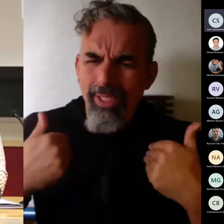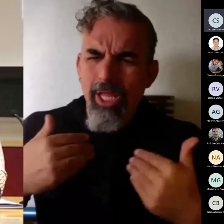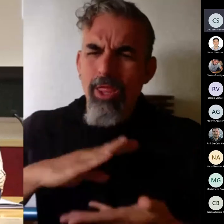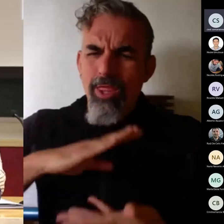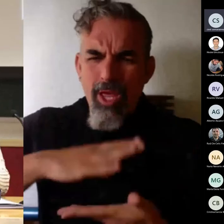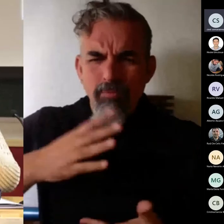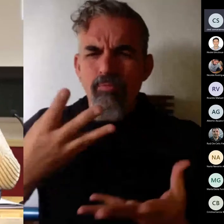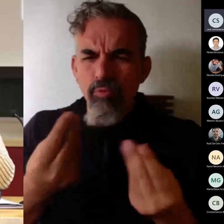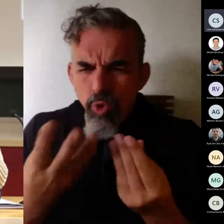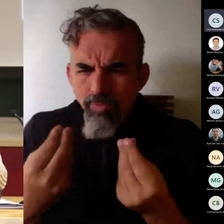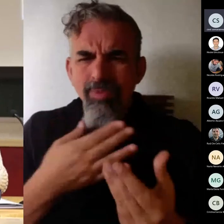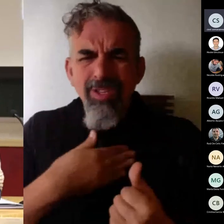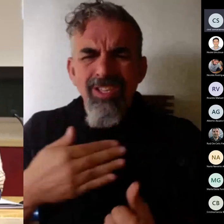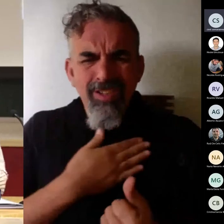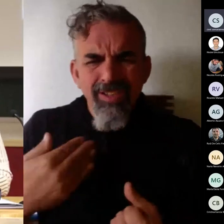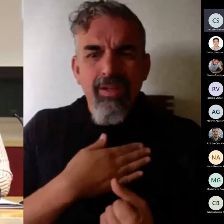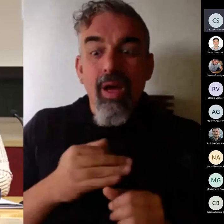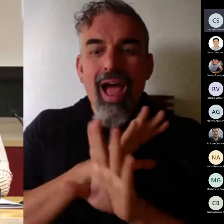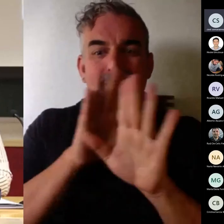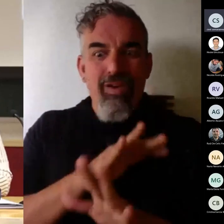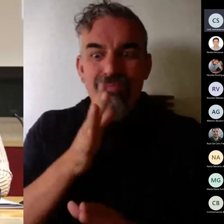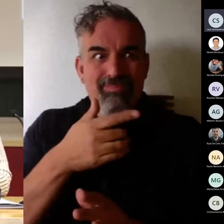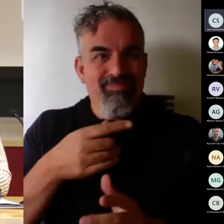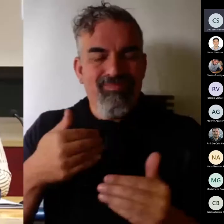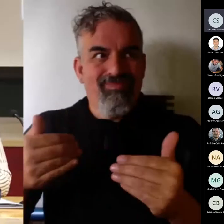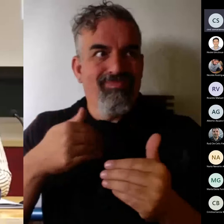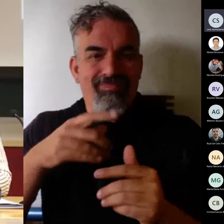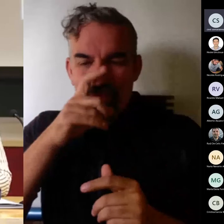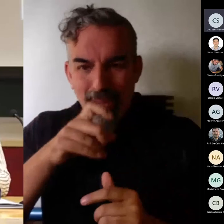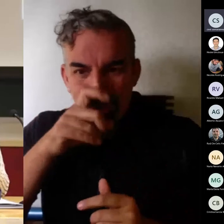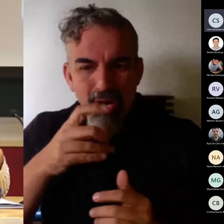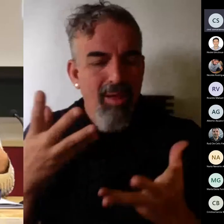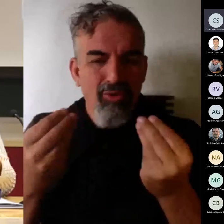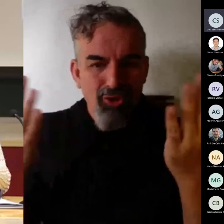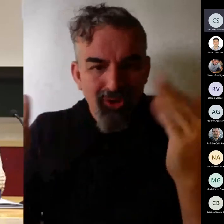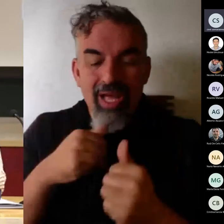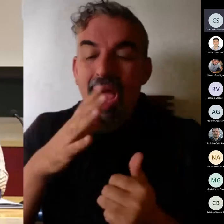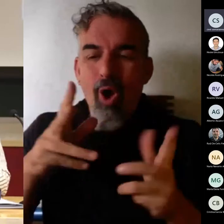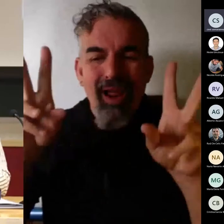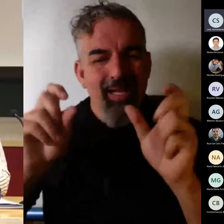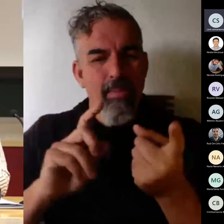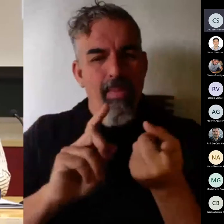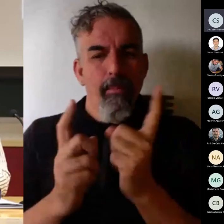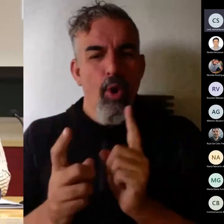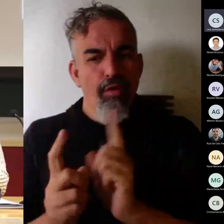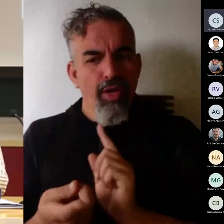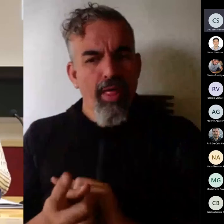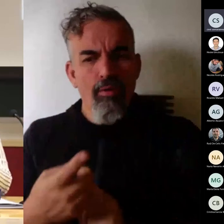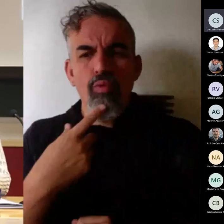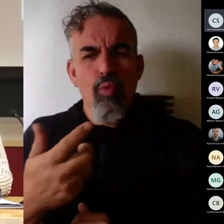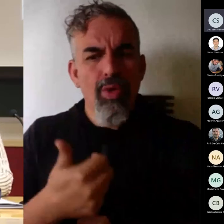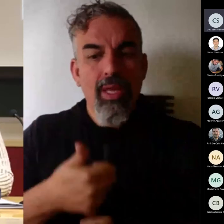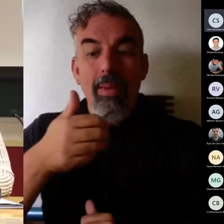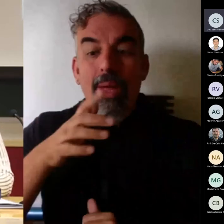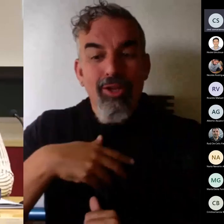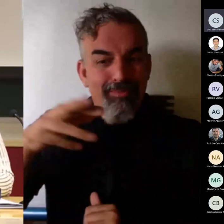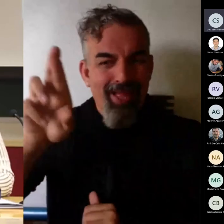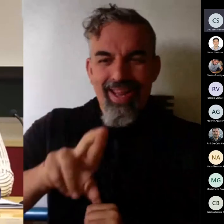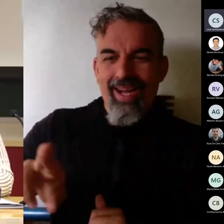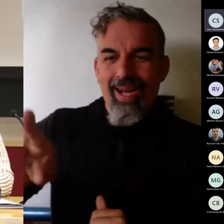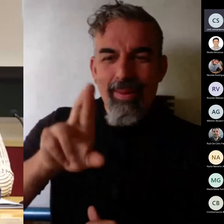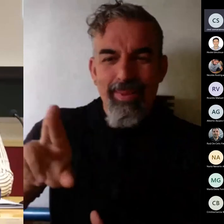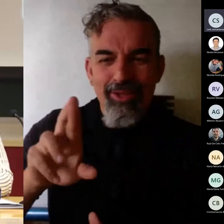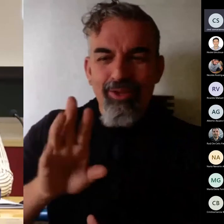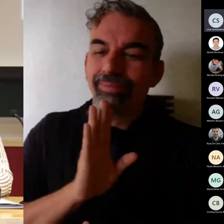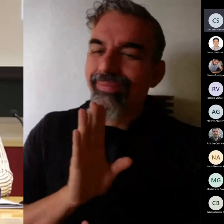principio y ahora con todos estos temas de modificaciones etcétera nos está costando pero creo que vuelvo e insisto en esos